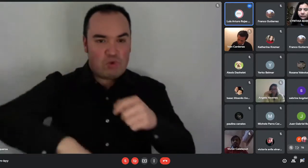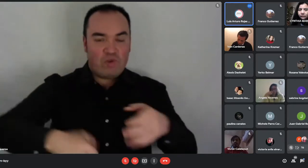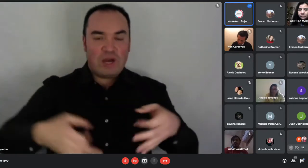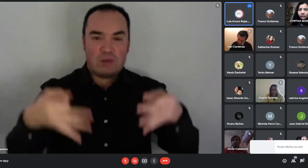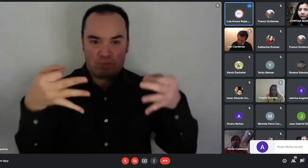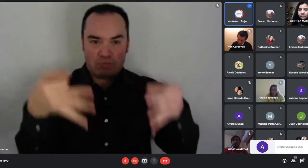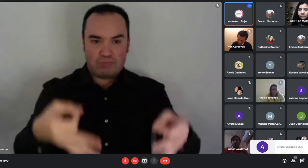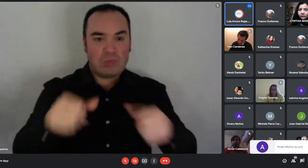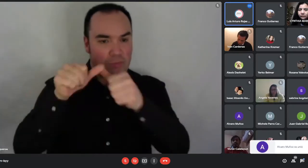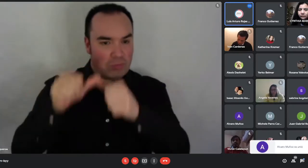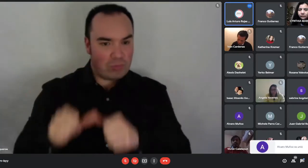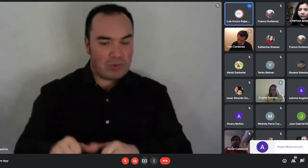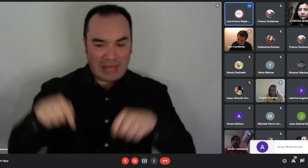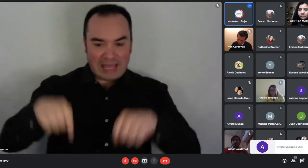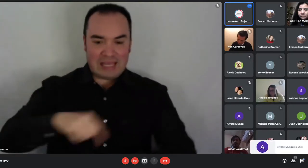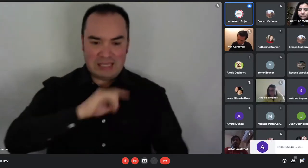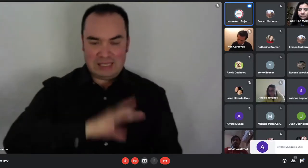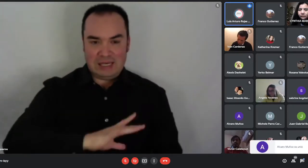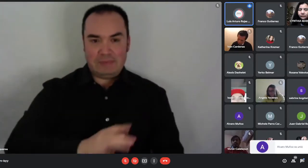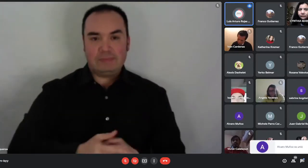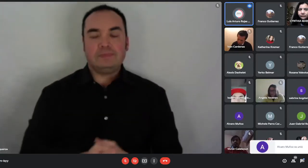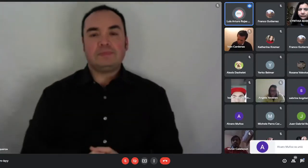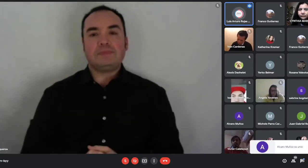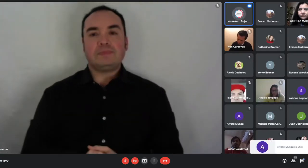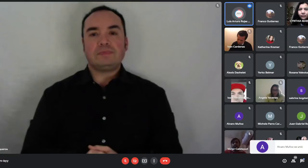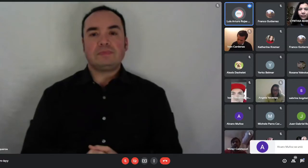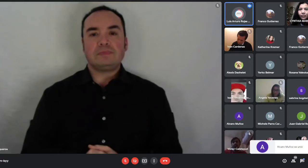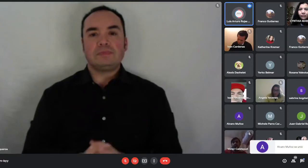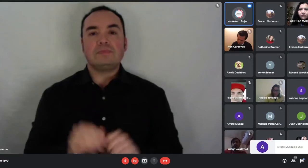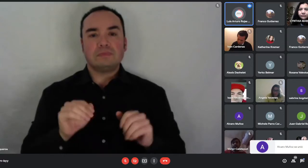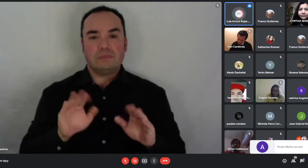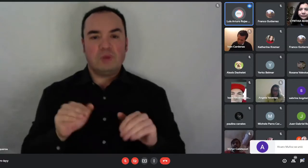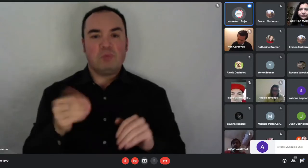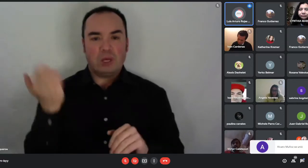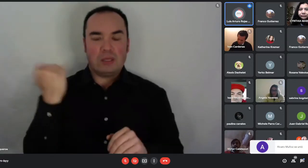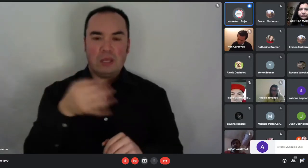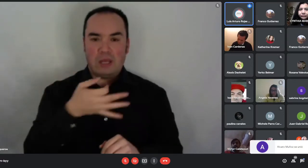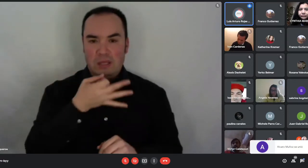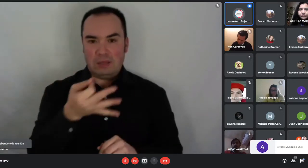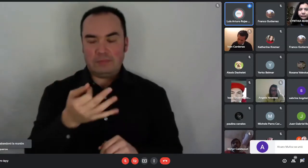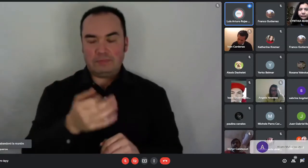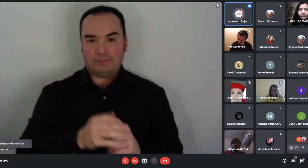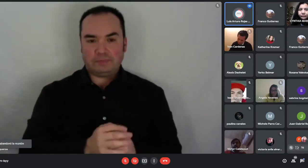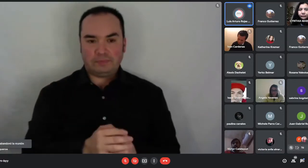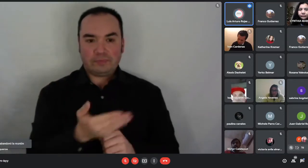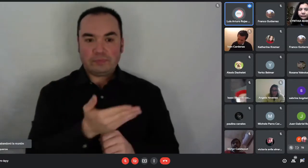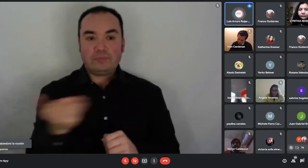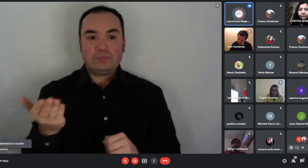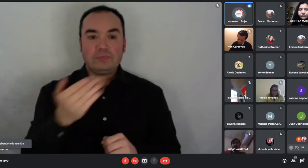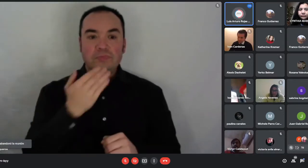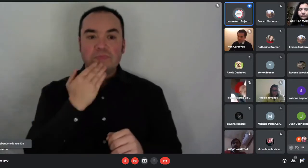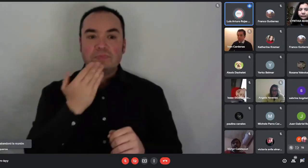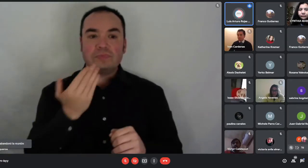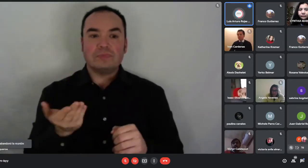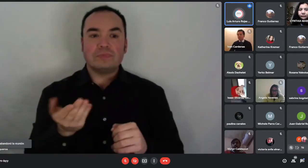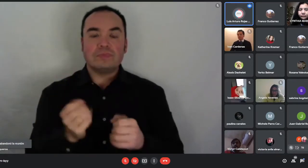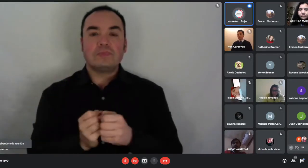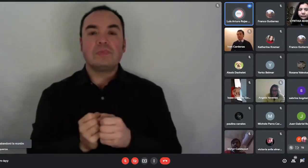Como les decía anteriormente, deben estar inscritos en el registro social de hogares y no superar el tramo de calificación socioeconómica del